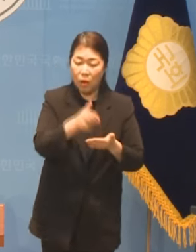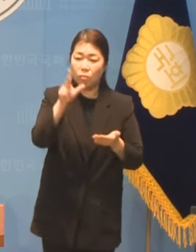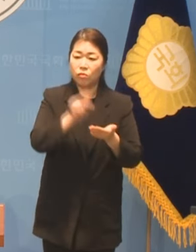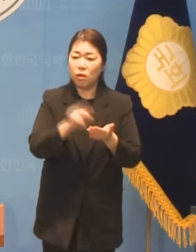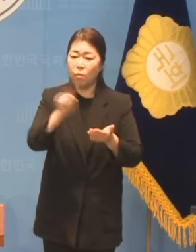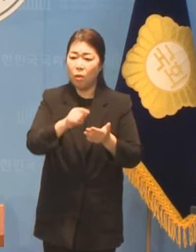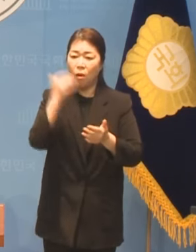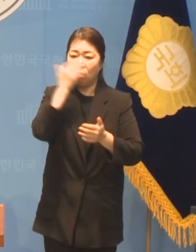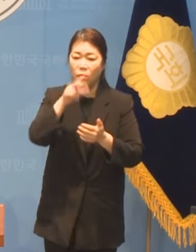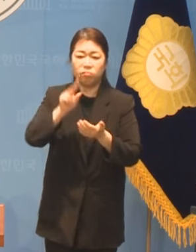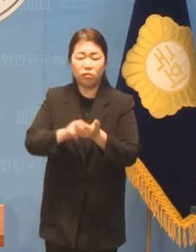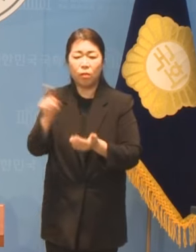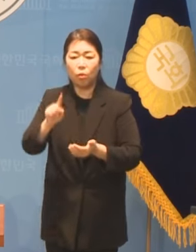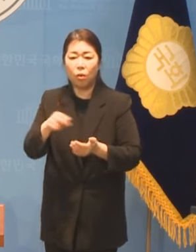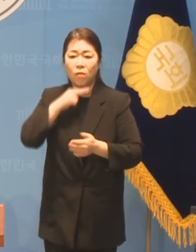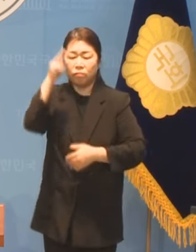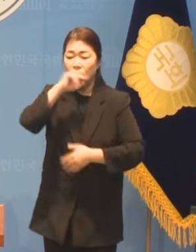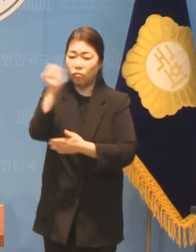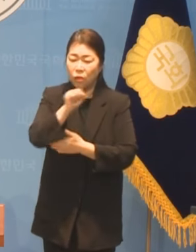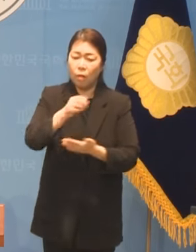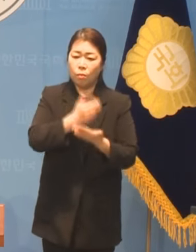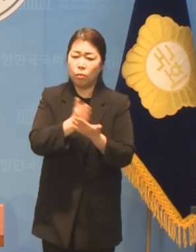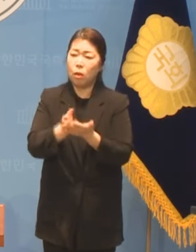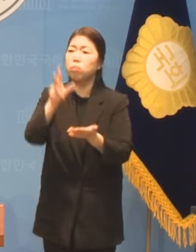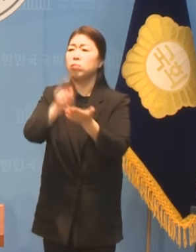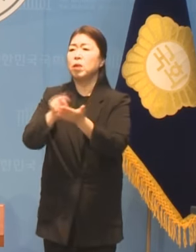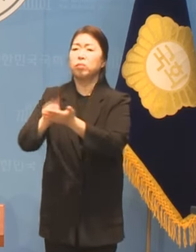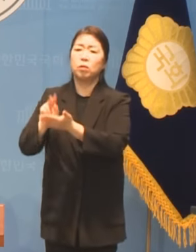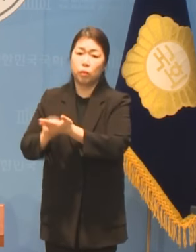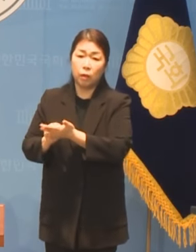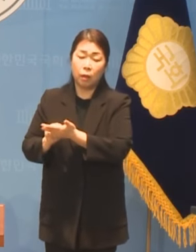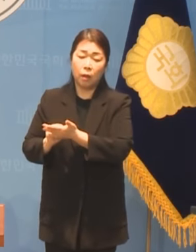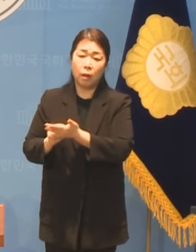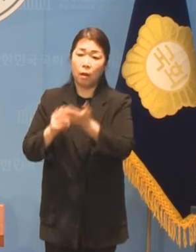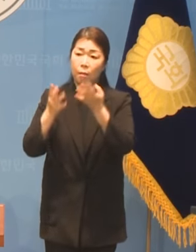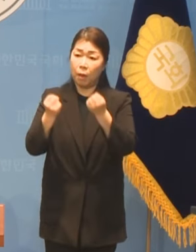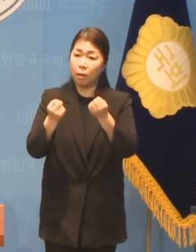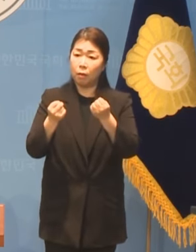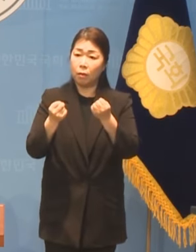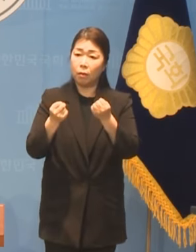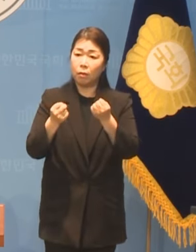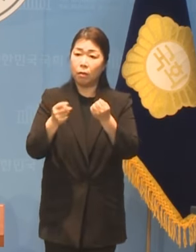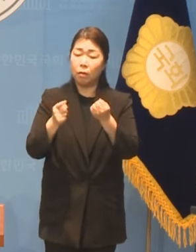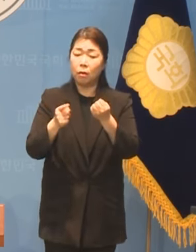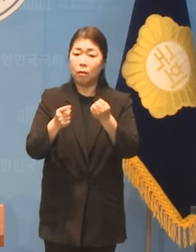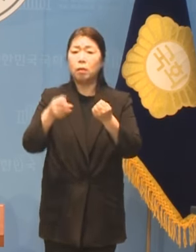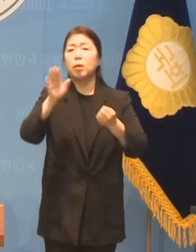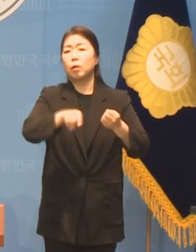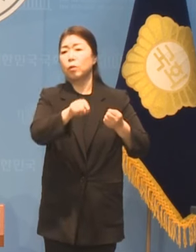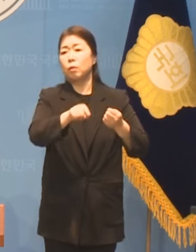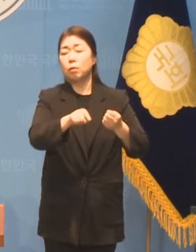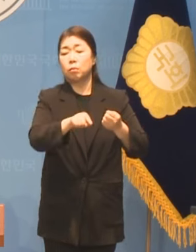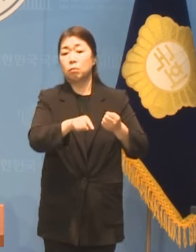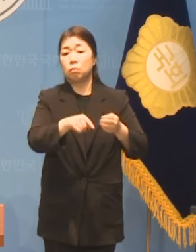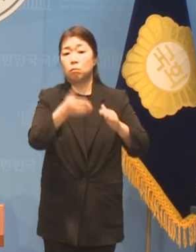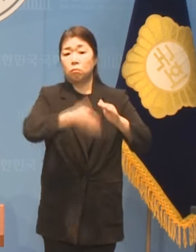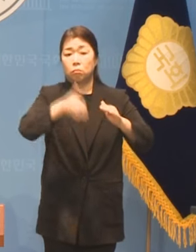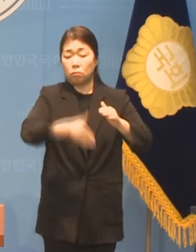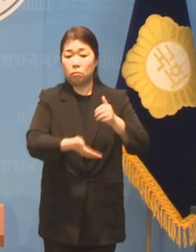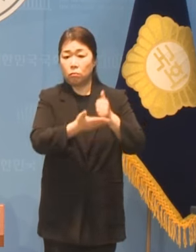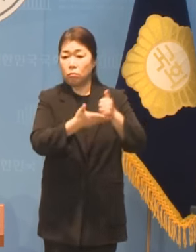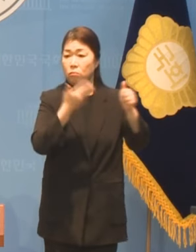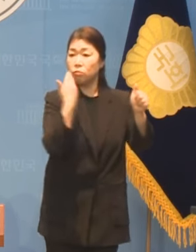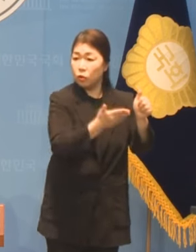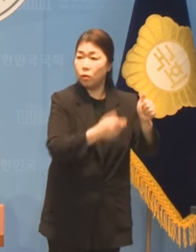근절하고 음주운전은 엄격한 기준으로 정치에 상식을 갖추라는 국민의 요구를 듣지 않고 강성 유튜버들로부터